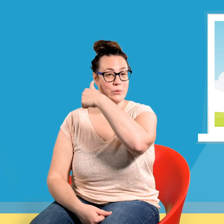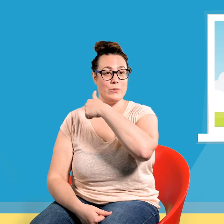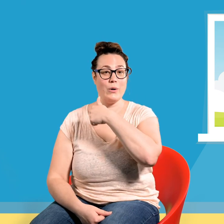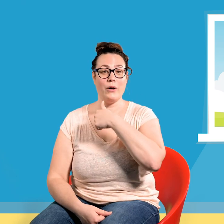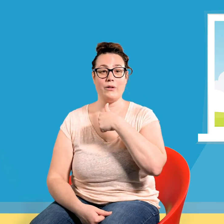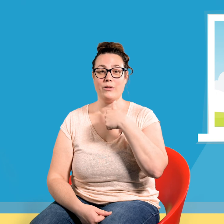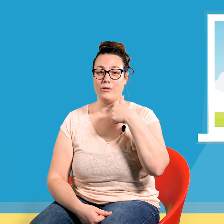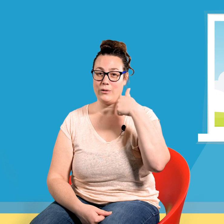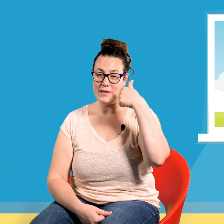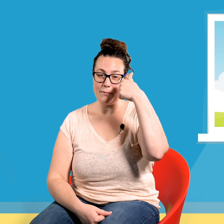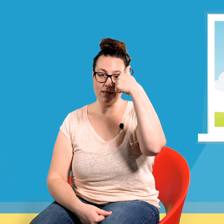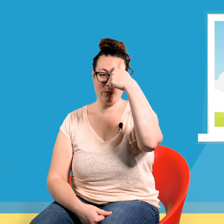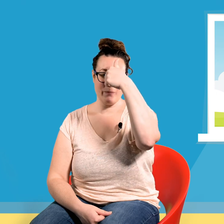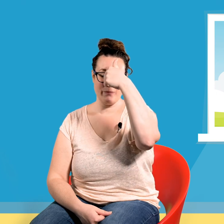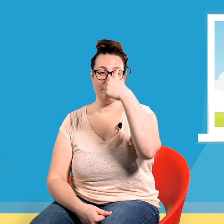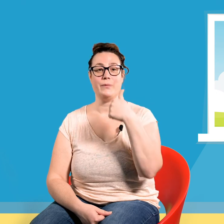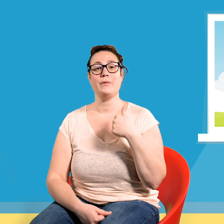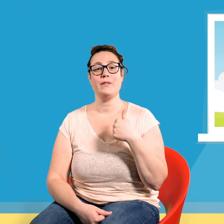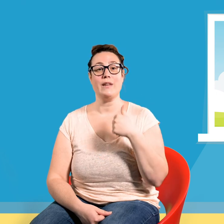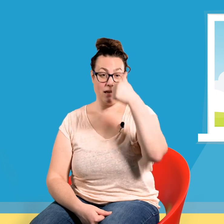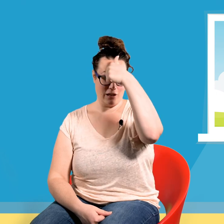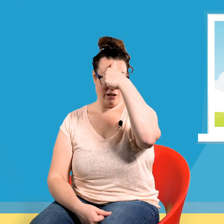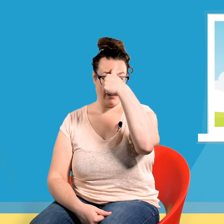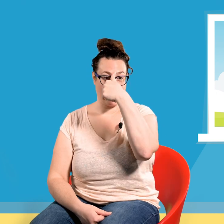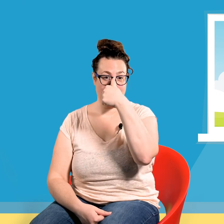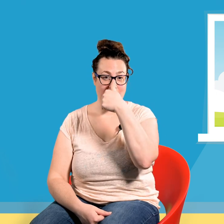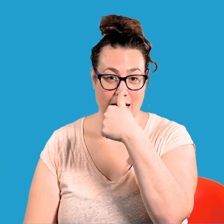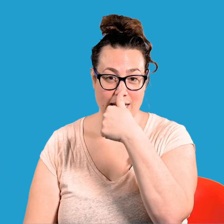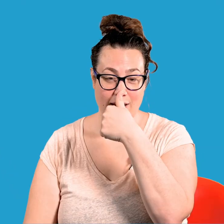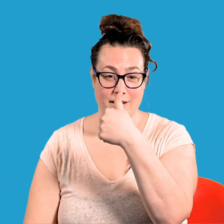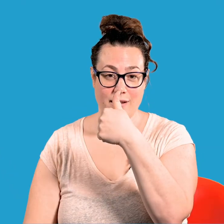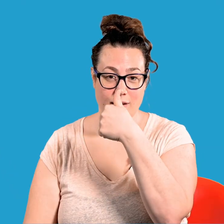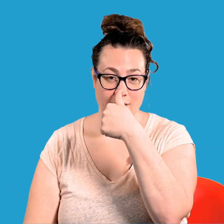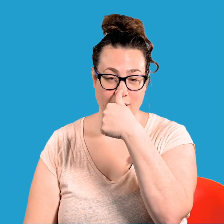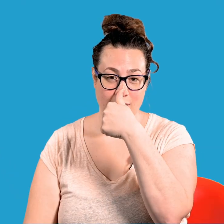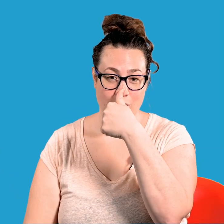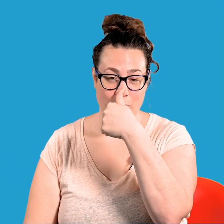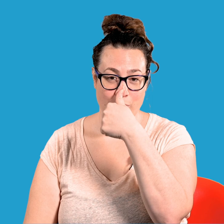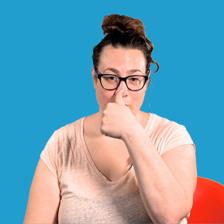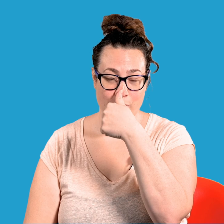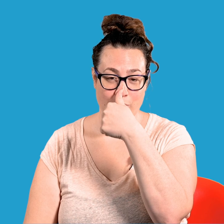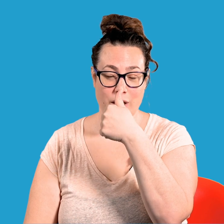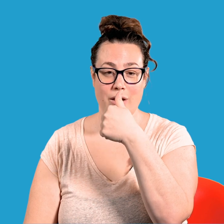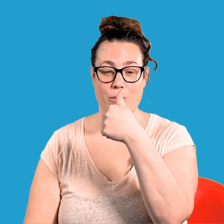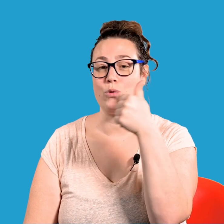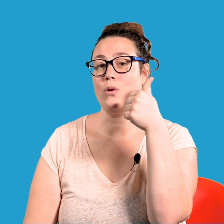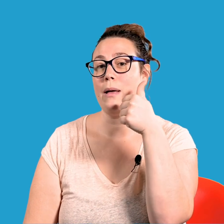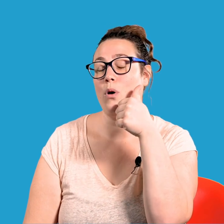tour de sa maison. Il descend les escaliers. Ding dong ! Bonjour maman